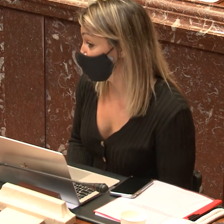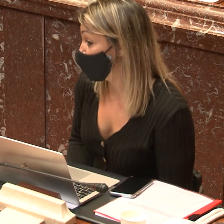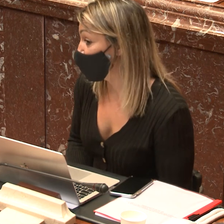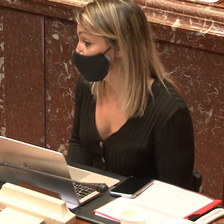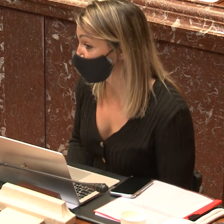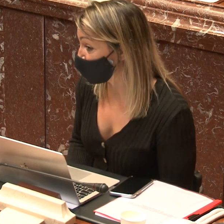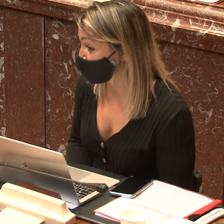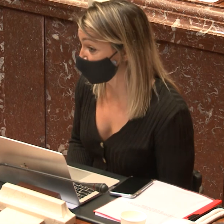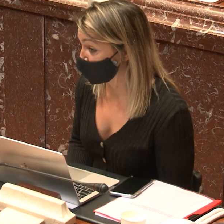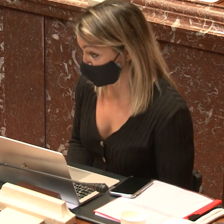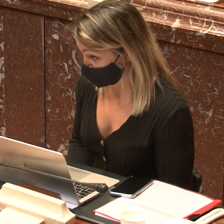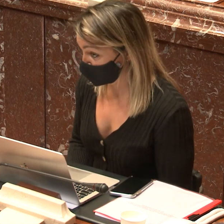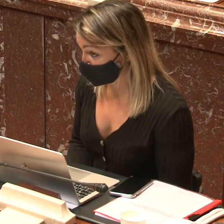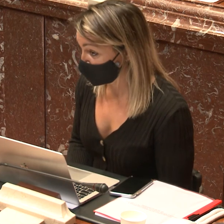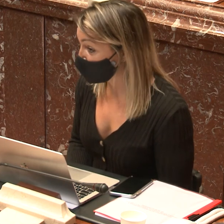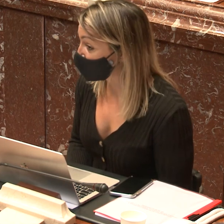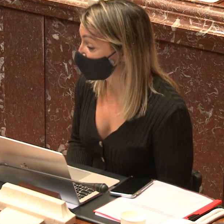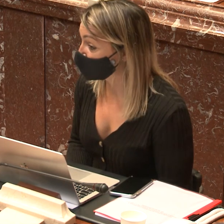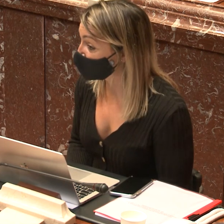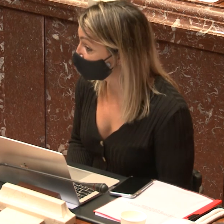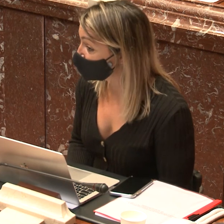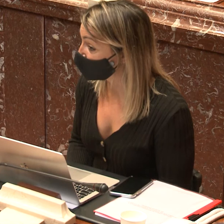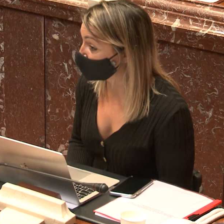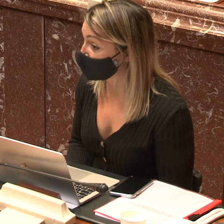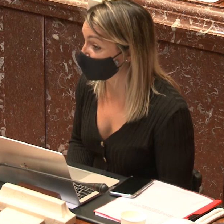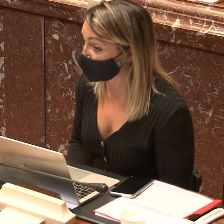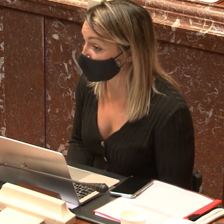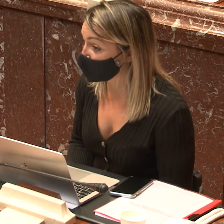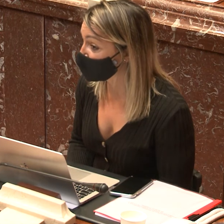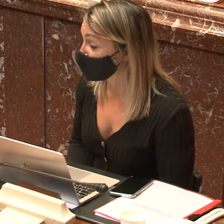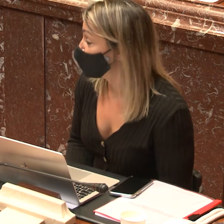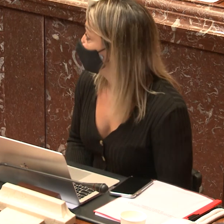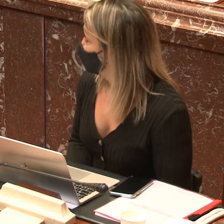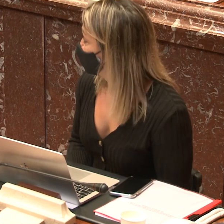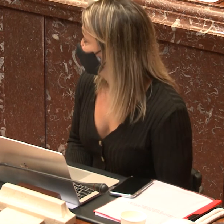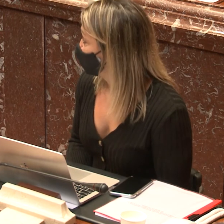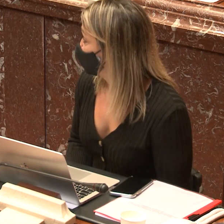etapa temprana de educación. Igual que aprendemos inglés, igual que aprendemos francés.